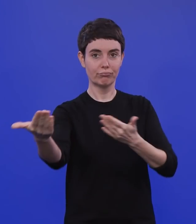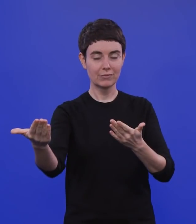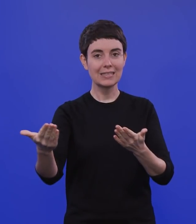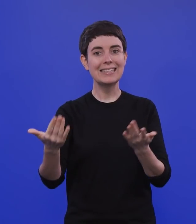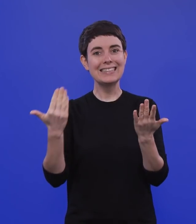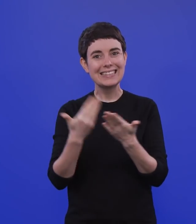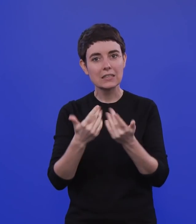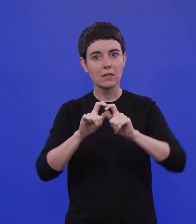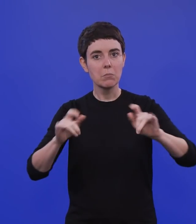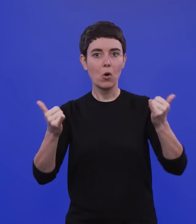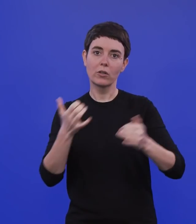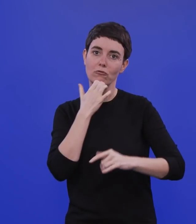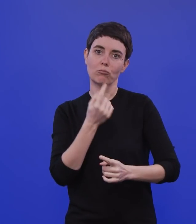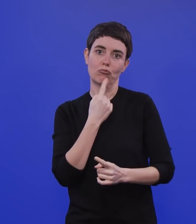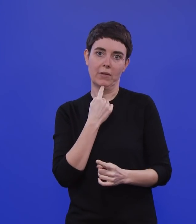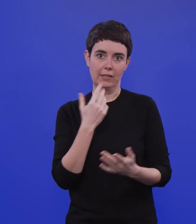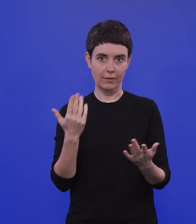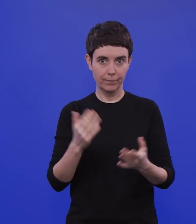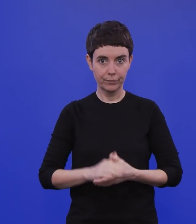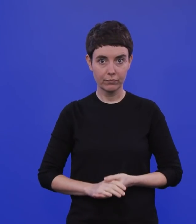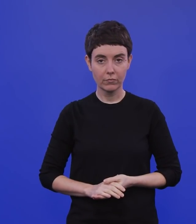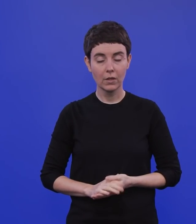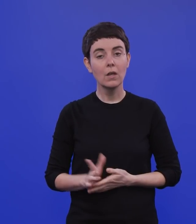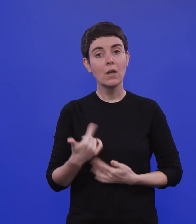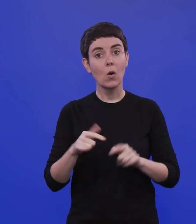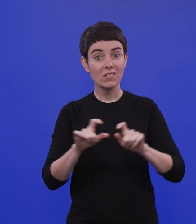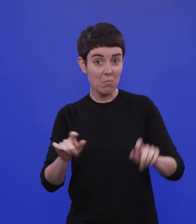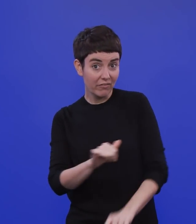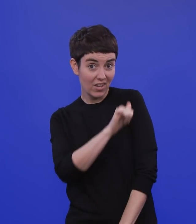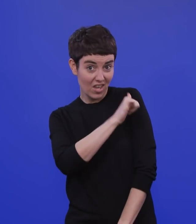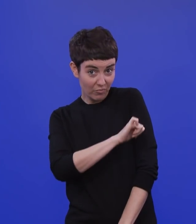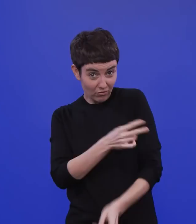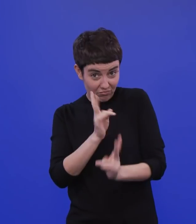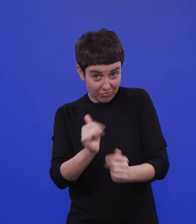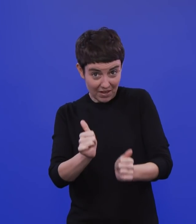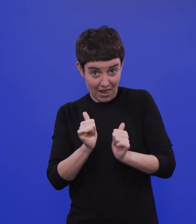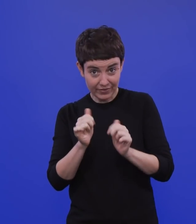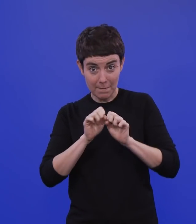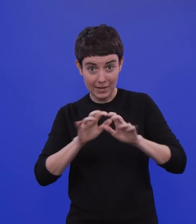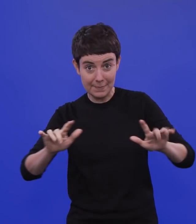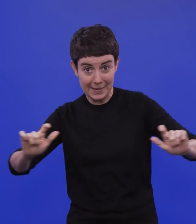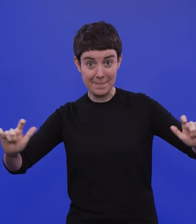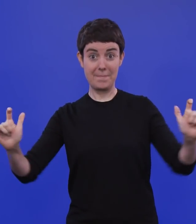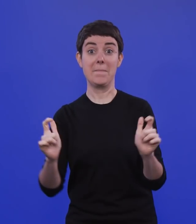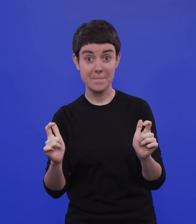reden aber auch darüber, wie viel die Impfungen dazu beitragen können, der Pandemie ein Stück mehr Herr zu werden.